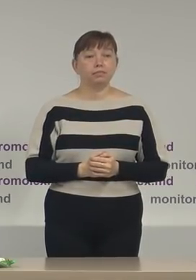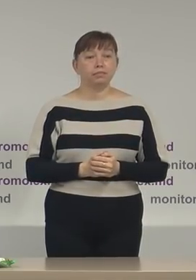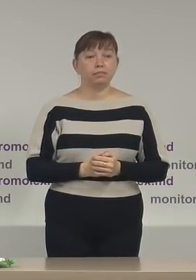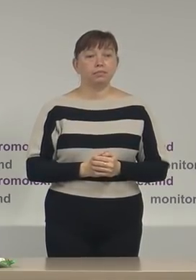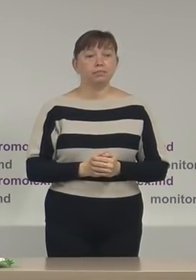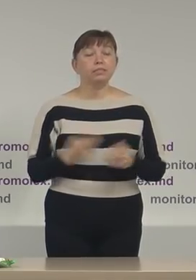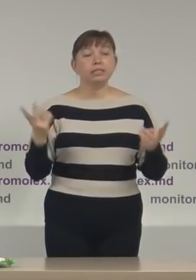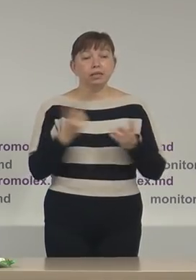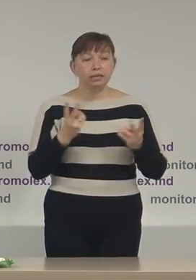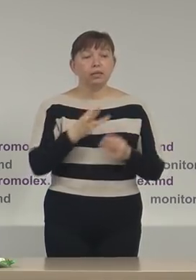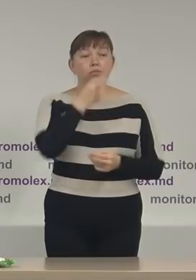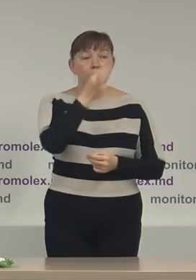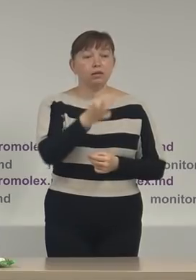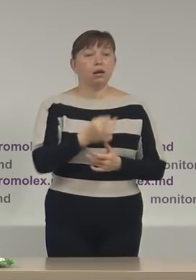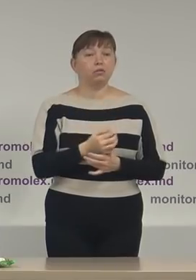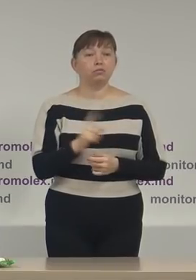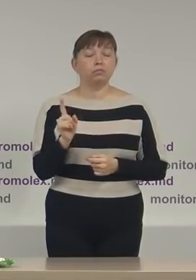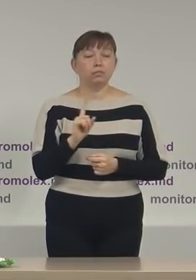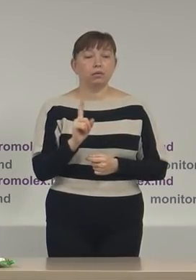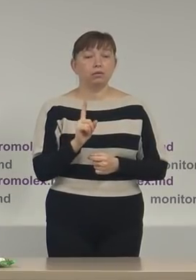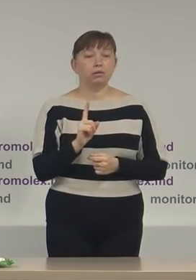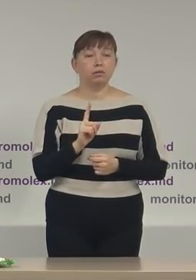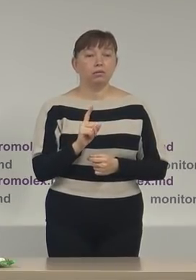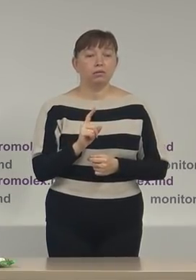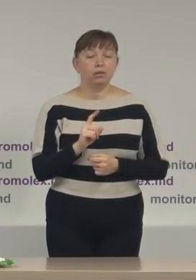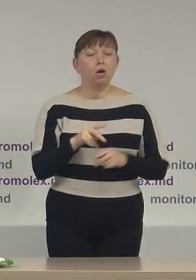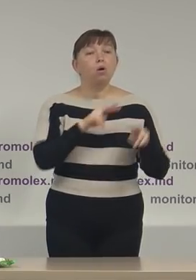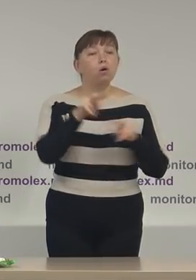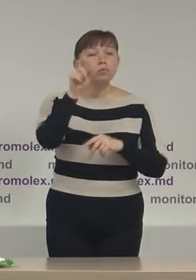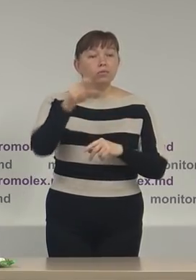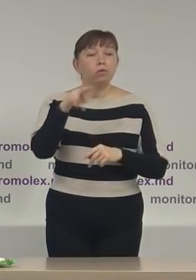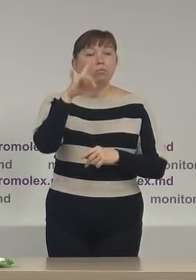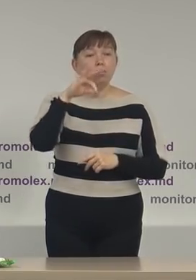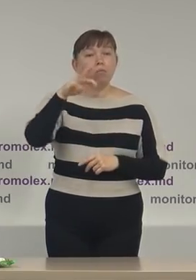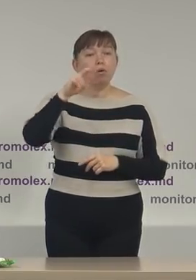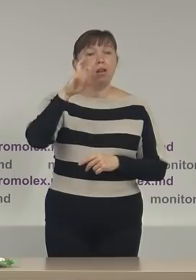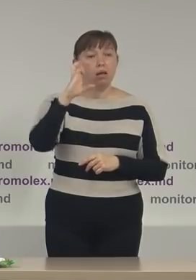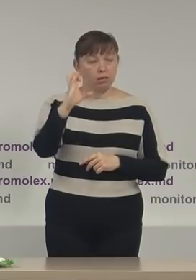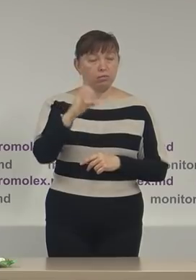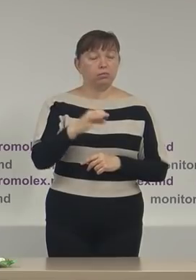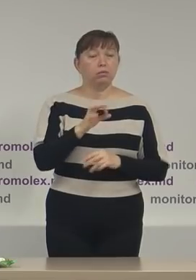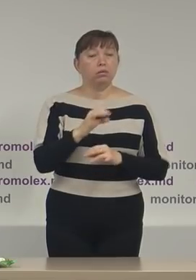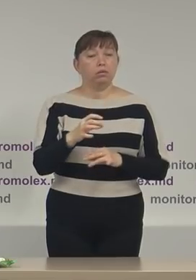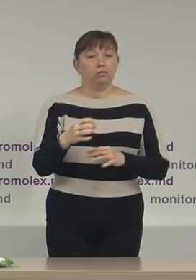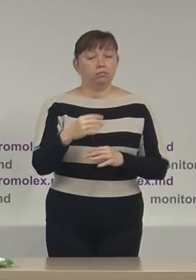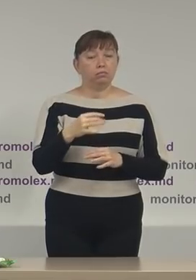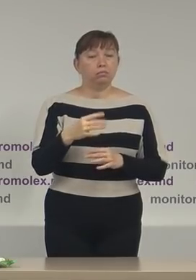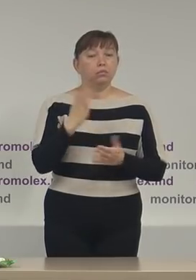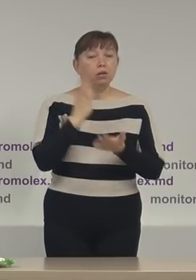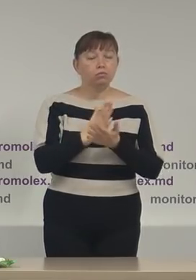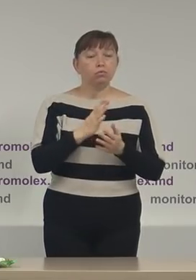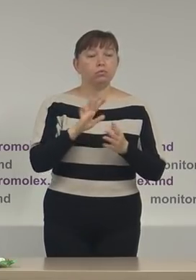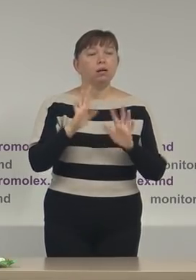Trebuie să atragem atenție că observatorii Promolex au raportat cazuri izolate,